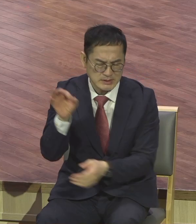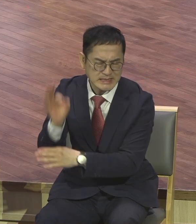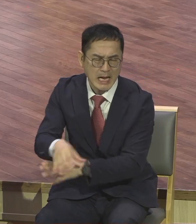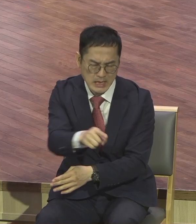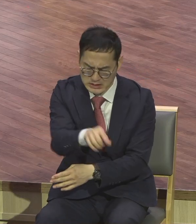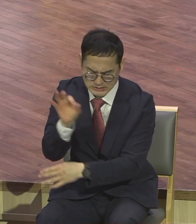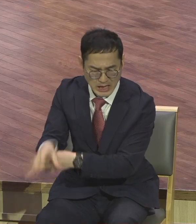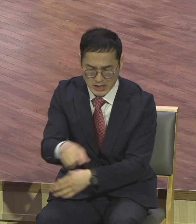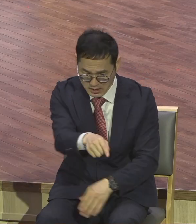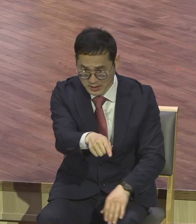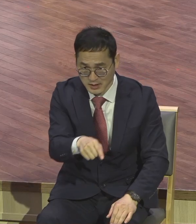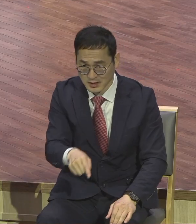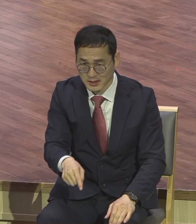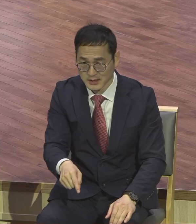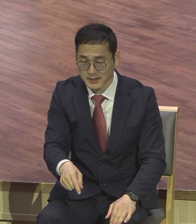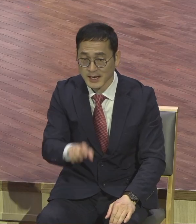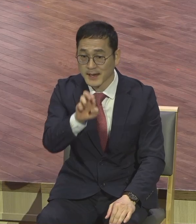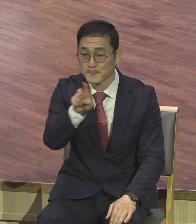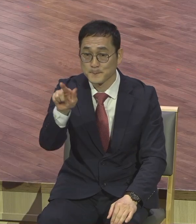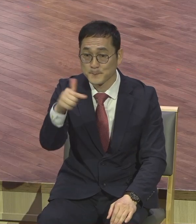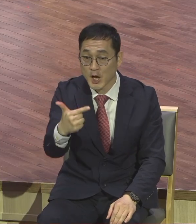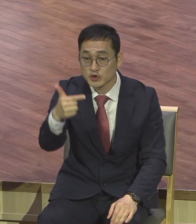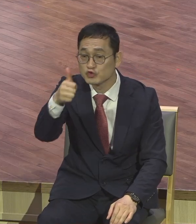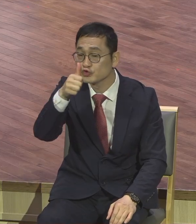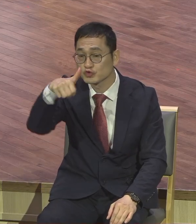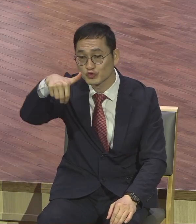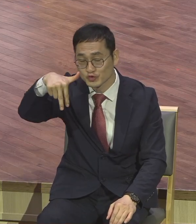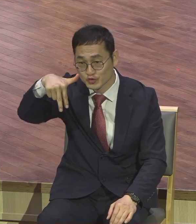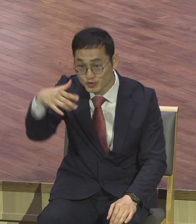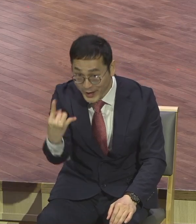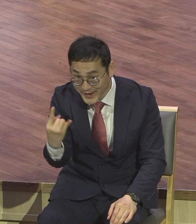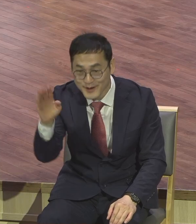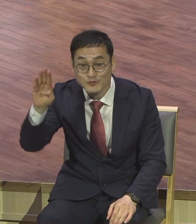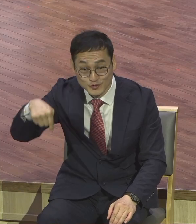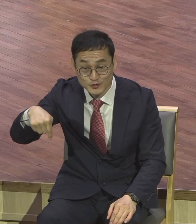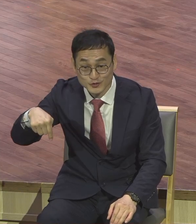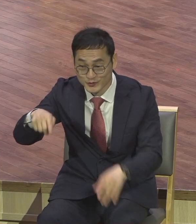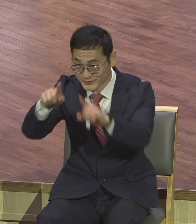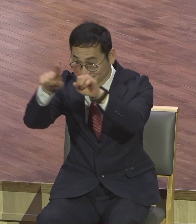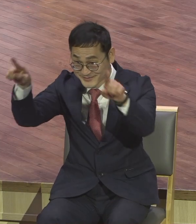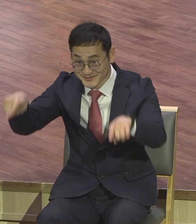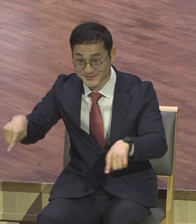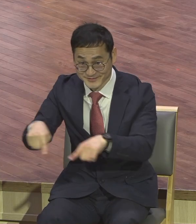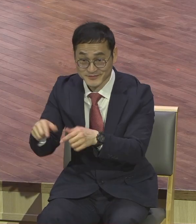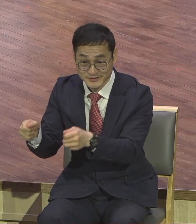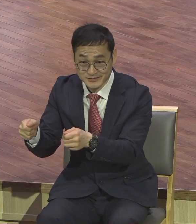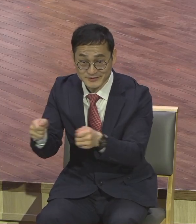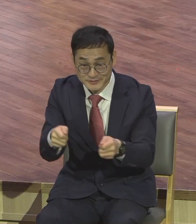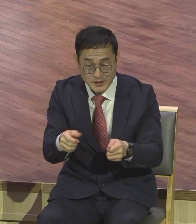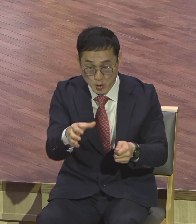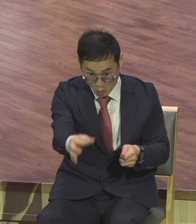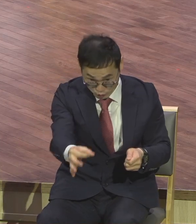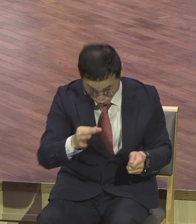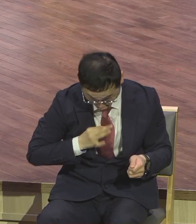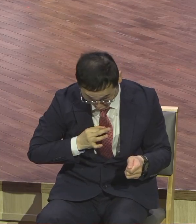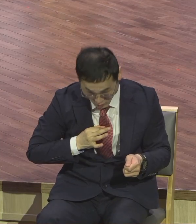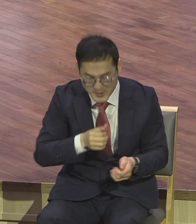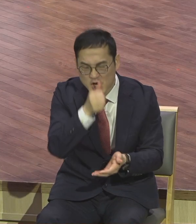면제부는 돈을 많이 내면 돈을 많이 내면 죄사함 받는다.